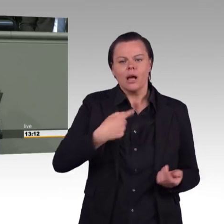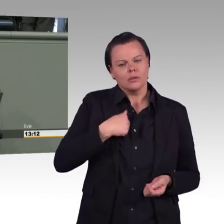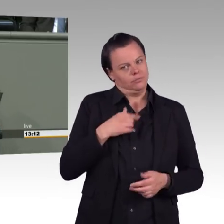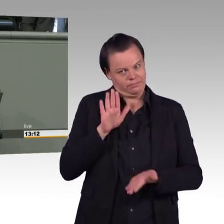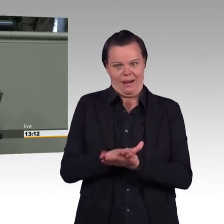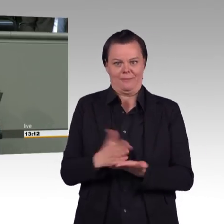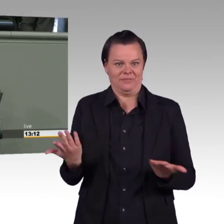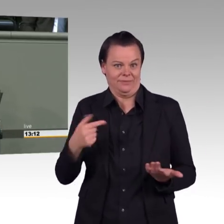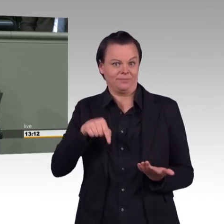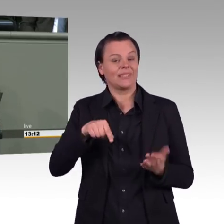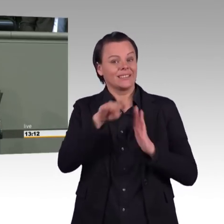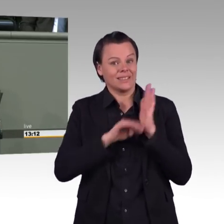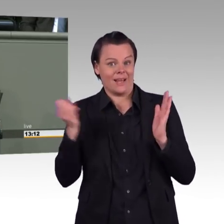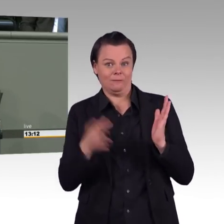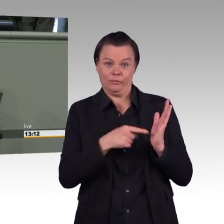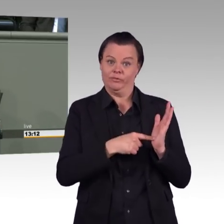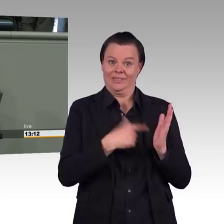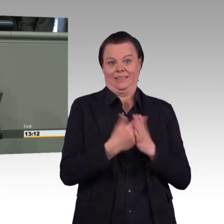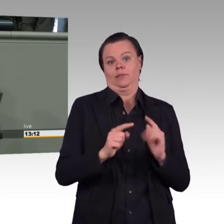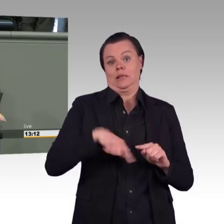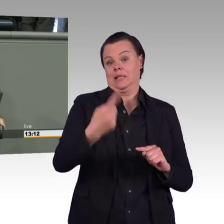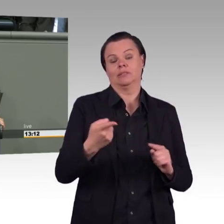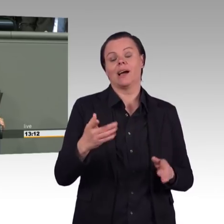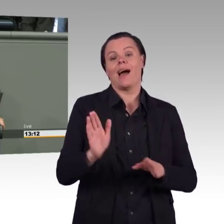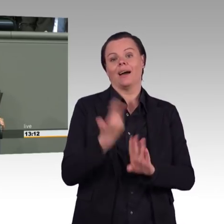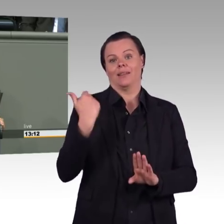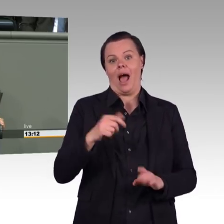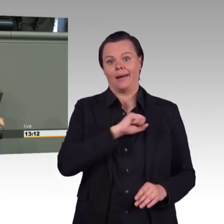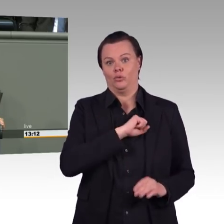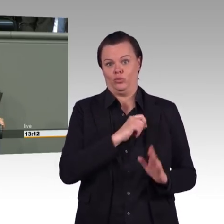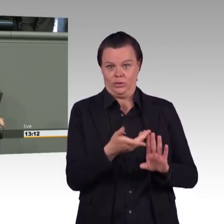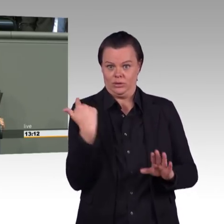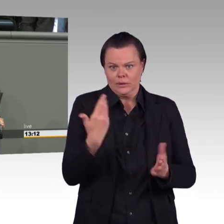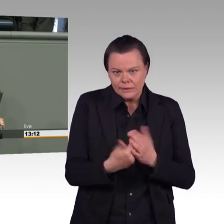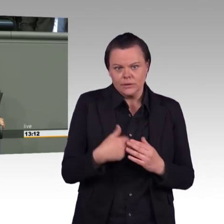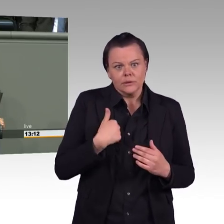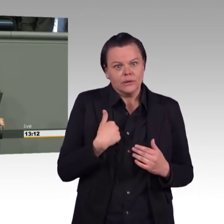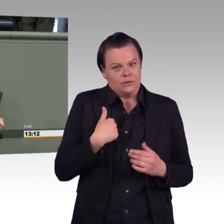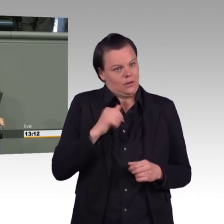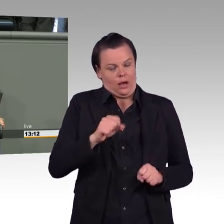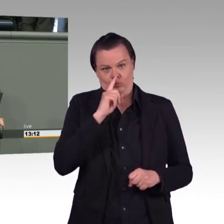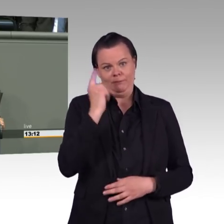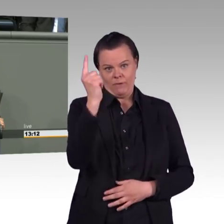ist die Gewerkschaft genauso unruhig, weil sie natürlich weiß, dass die Kohlekumpel, dass die